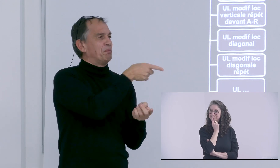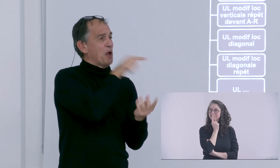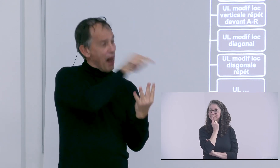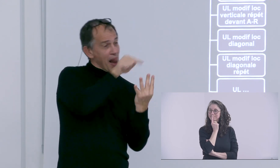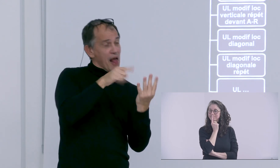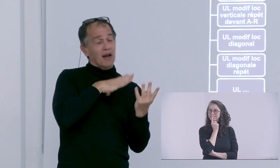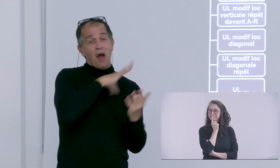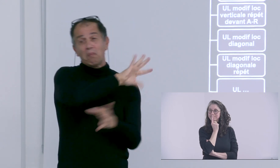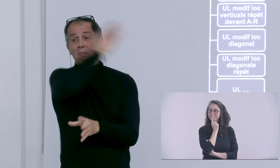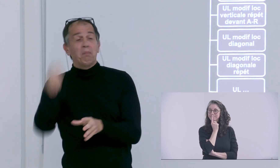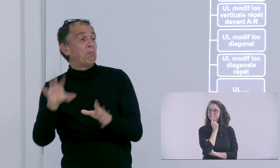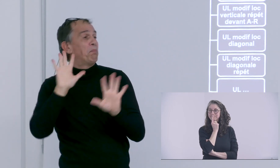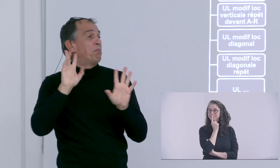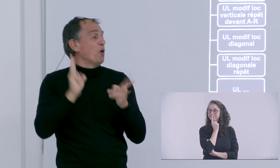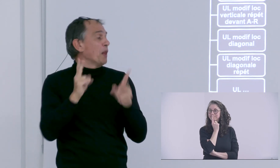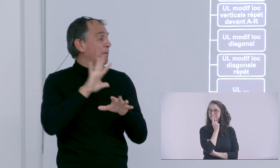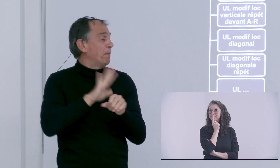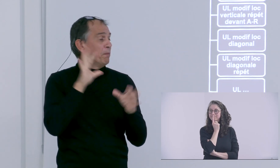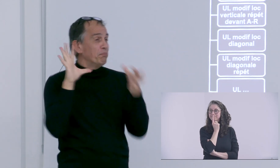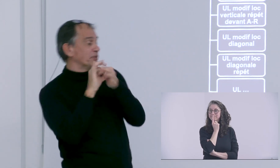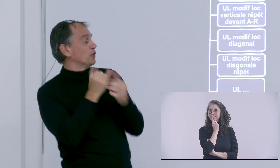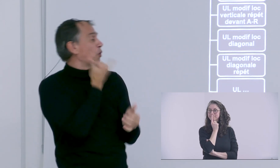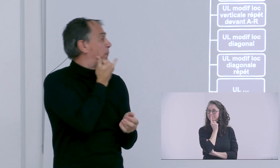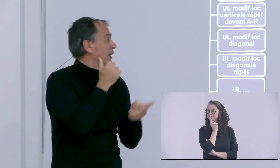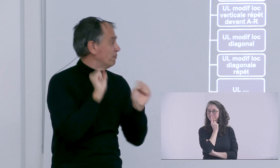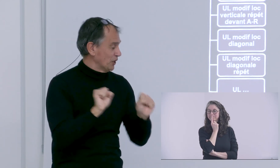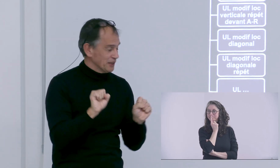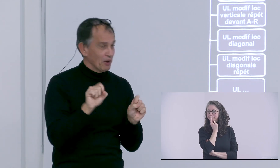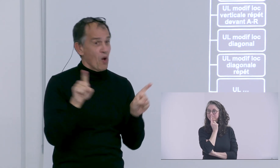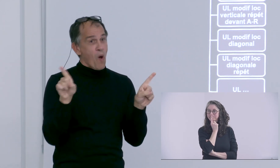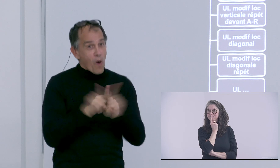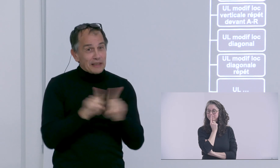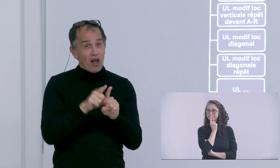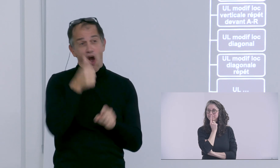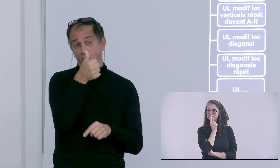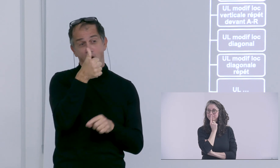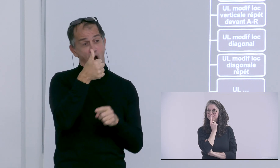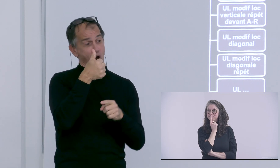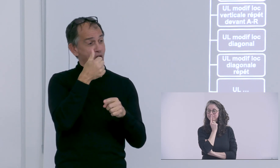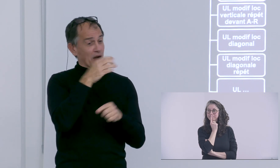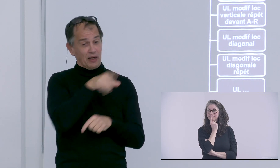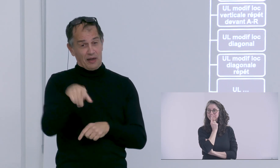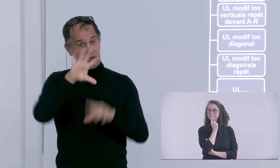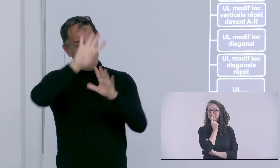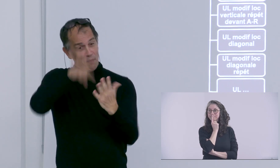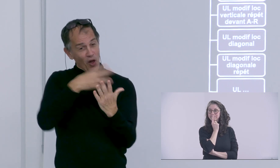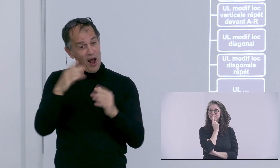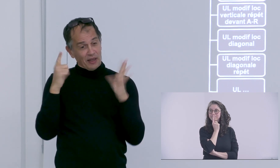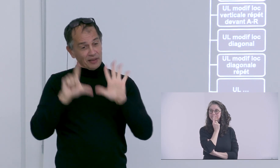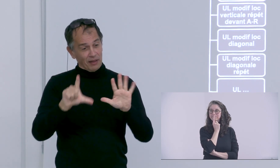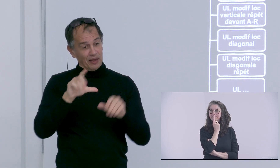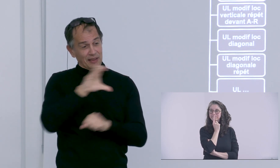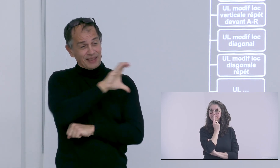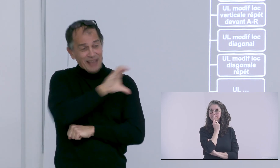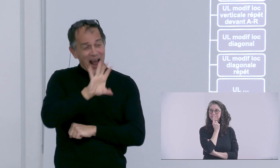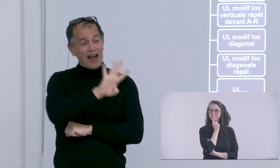proche du zéro et alors peut-être qu'il y a des questions de traitement de données du corpus